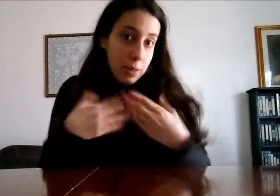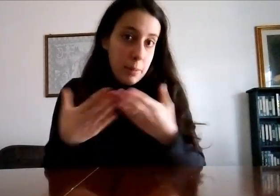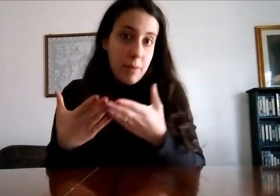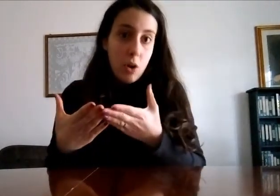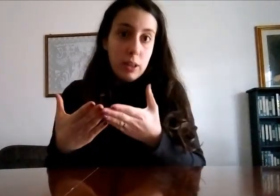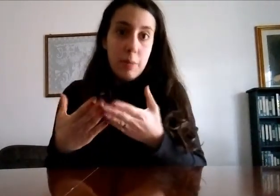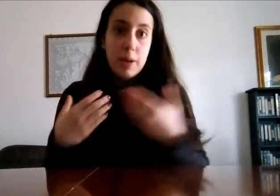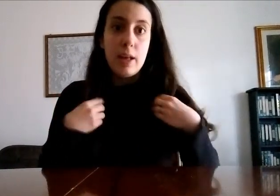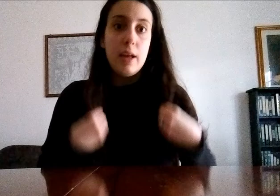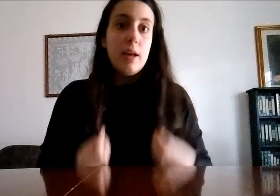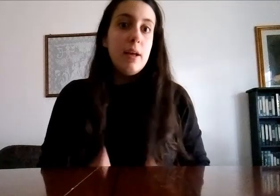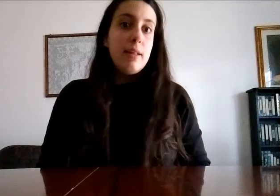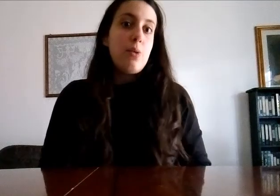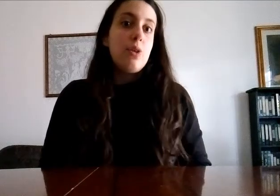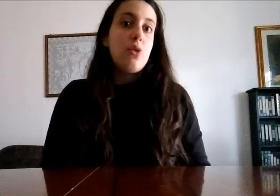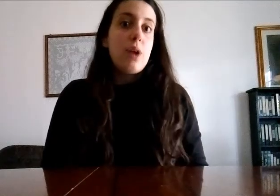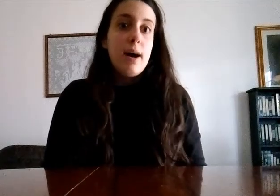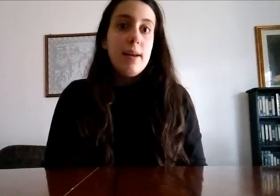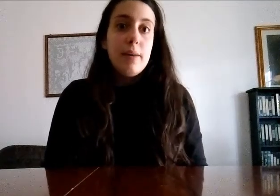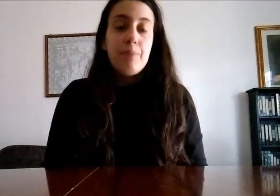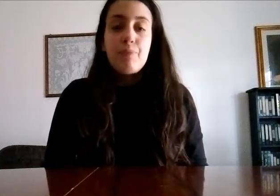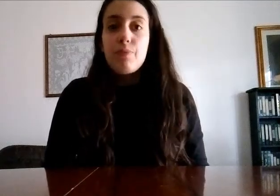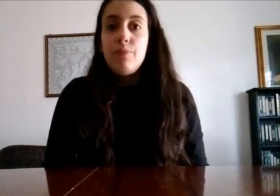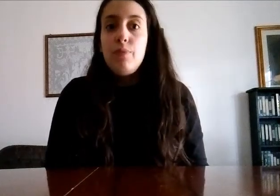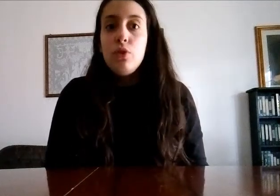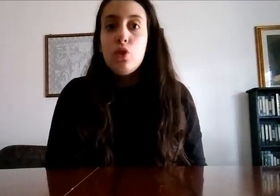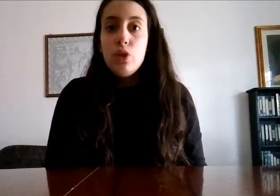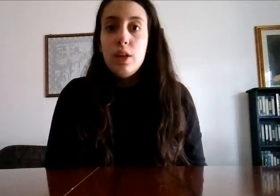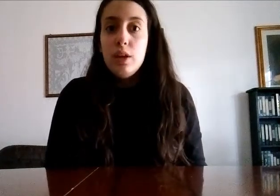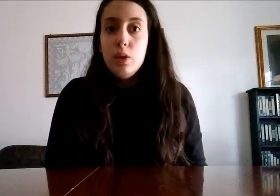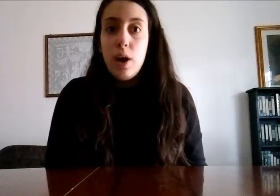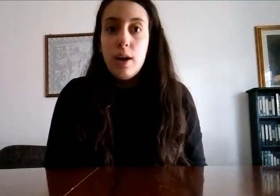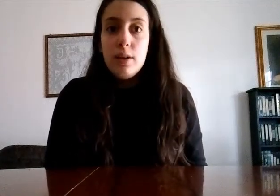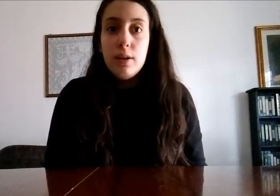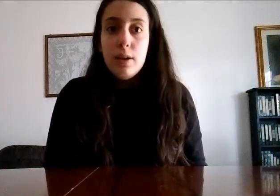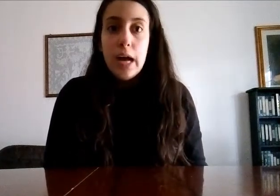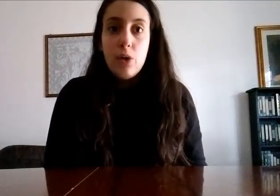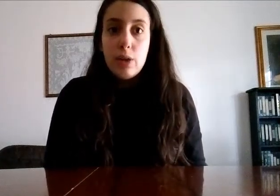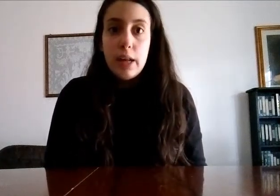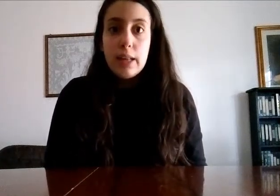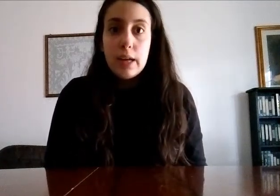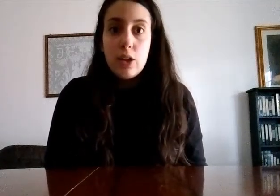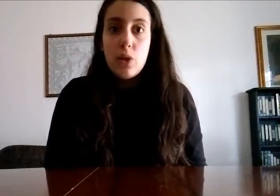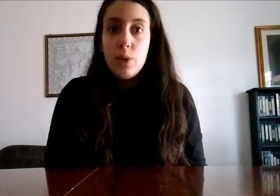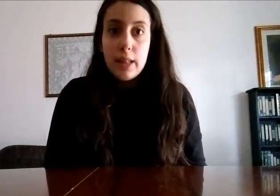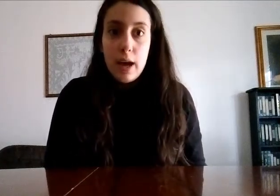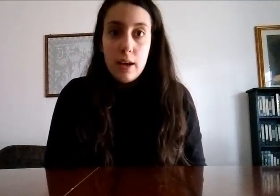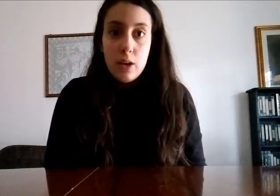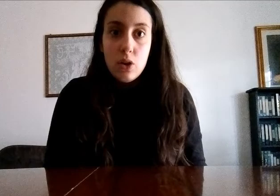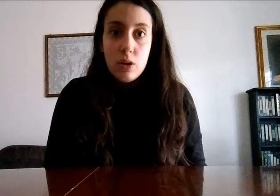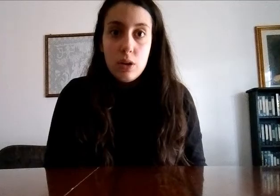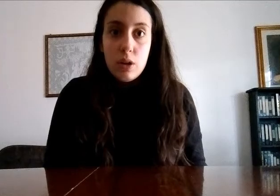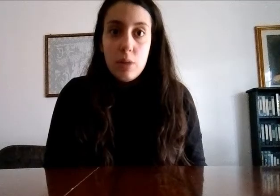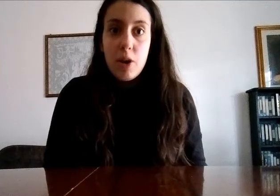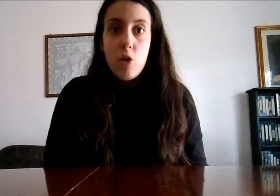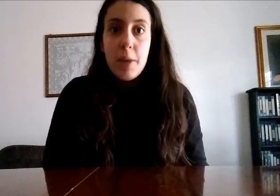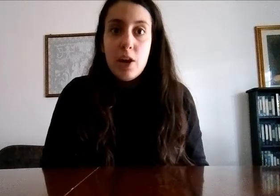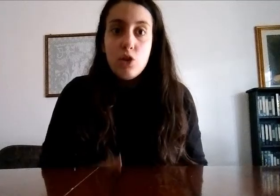prossime volte perché se questo cane continua a non stare attaccato al guinzaglio perlomeno